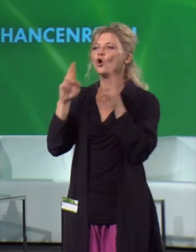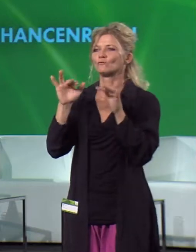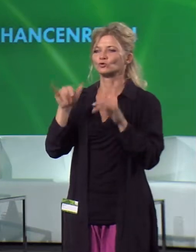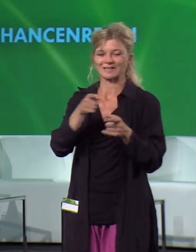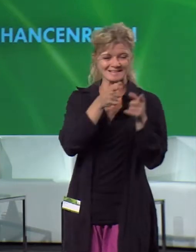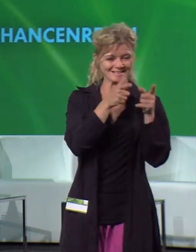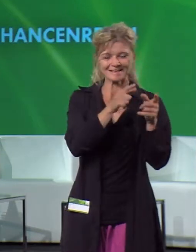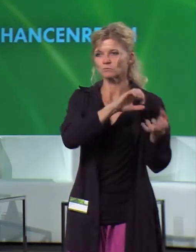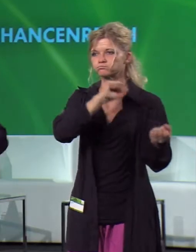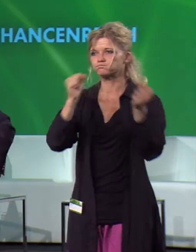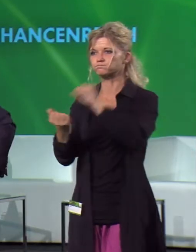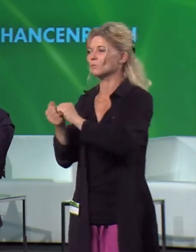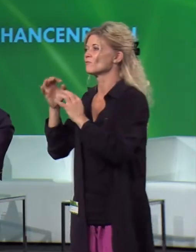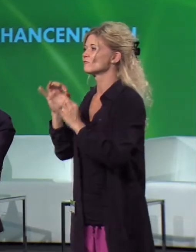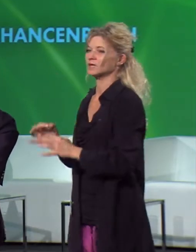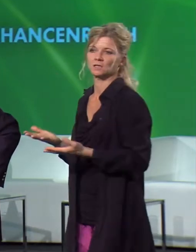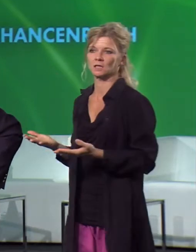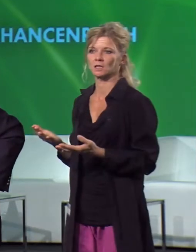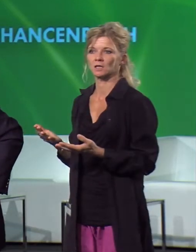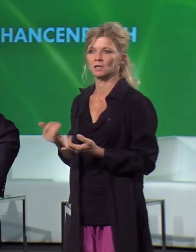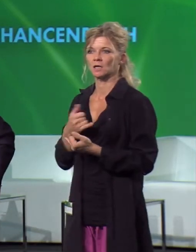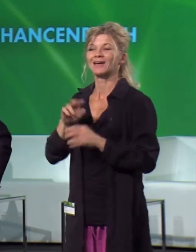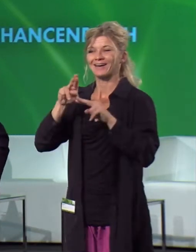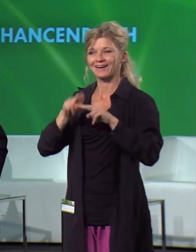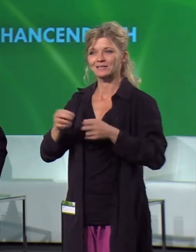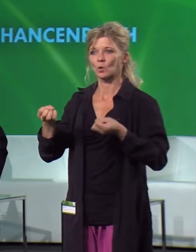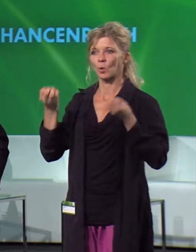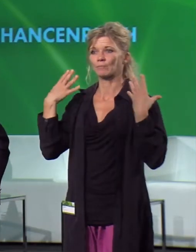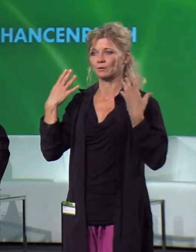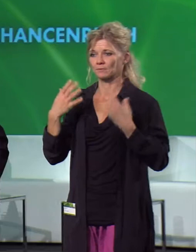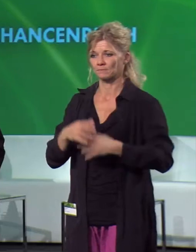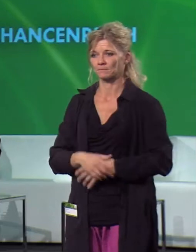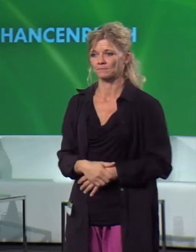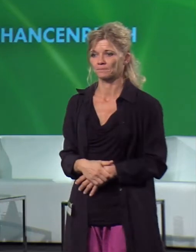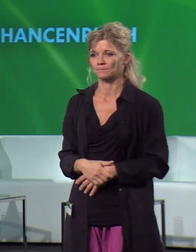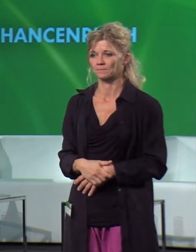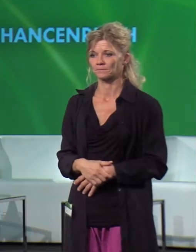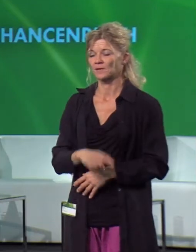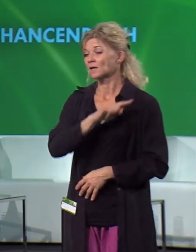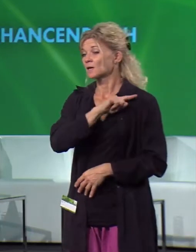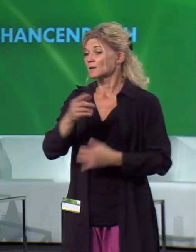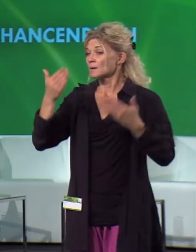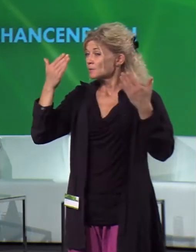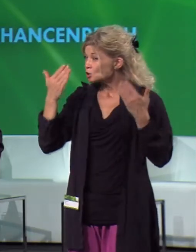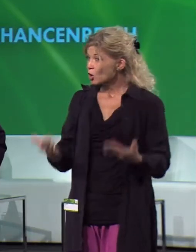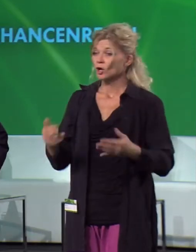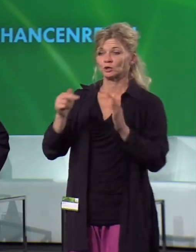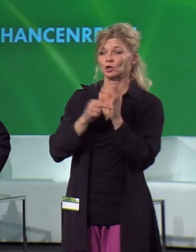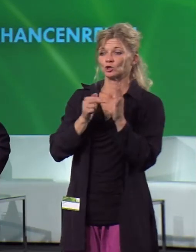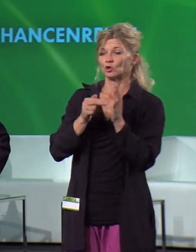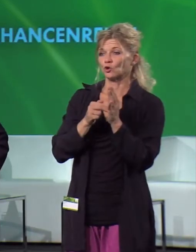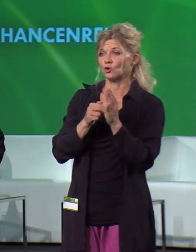Damit war alles andere erstmal beiseite geschoben und damit haben wir es bis heute noch zu tun. Die Auseinandersetzung im 21.